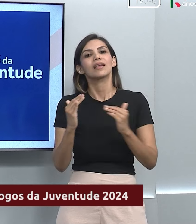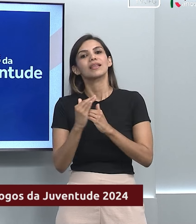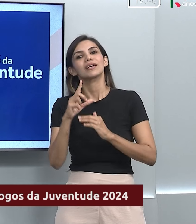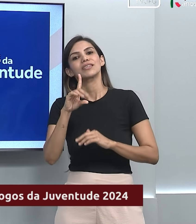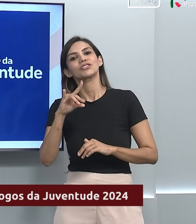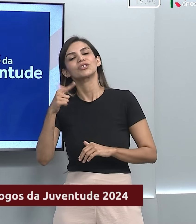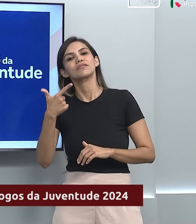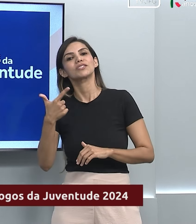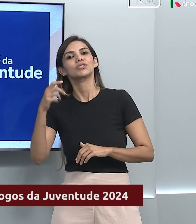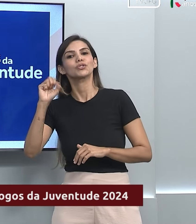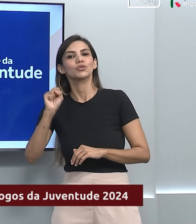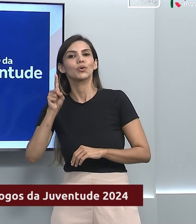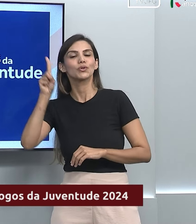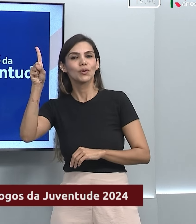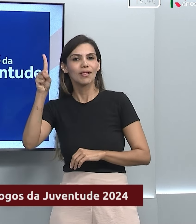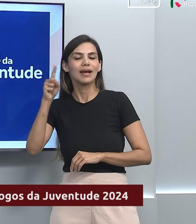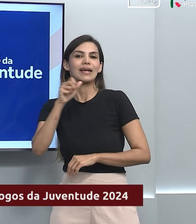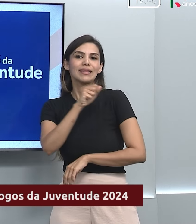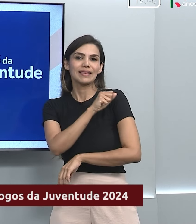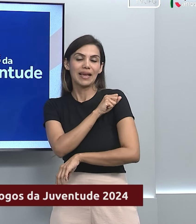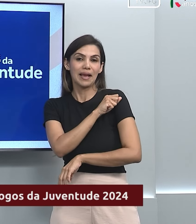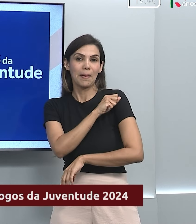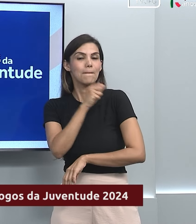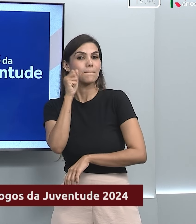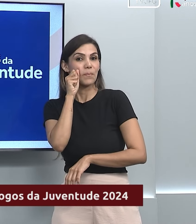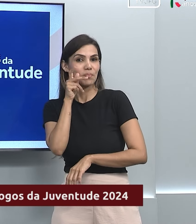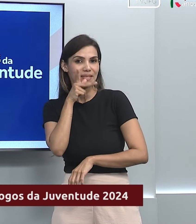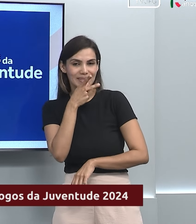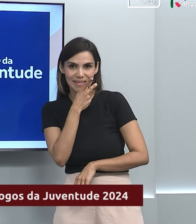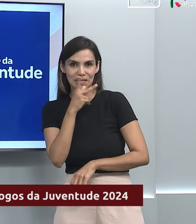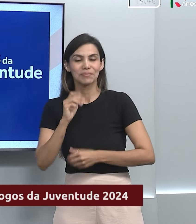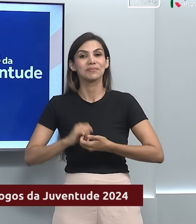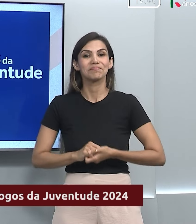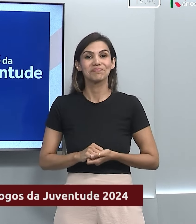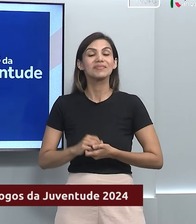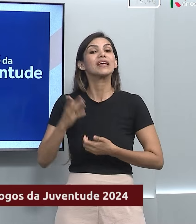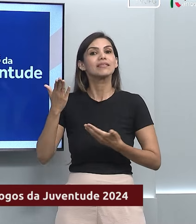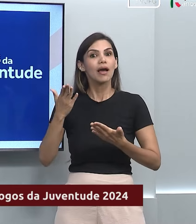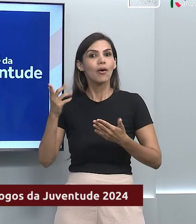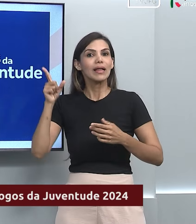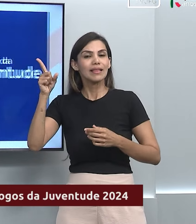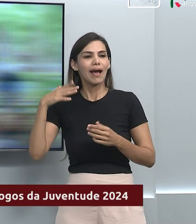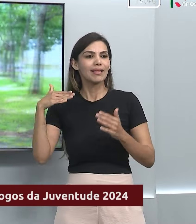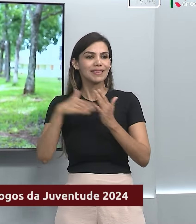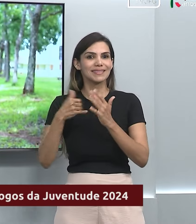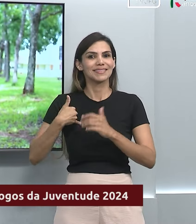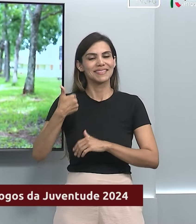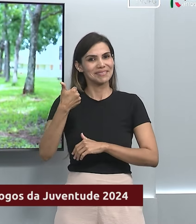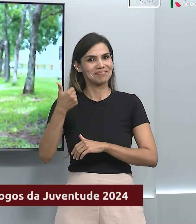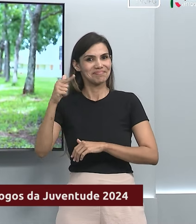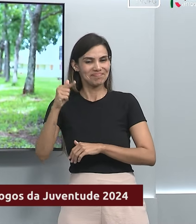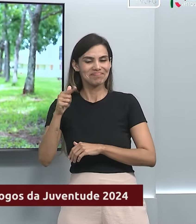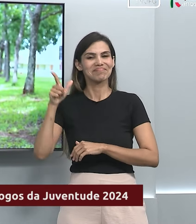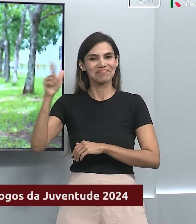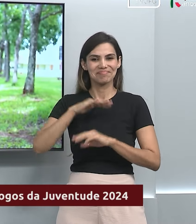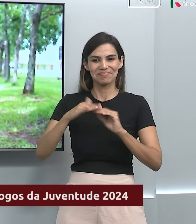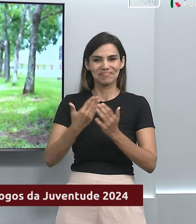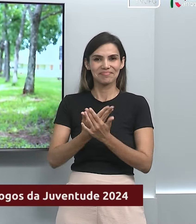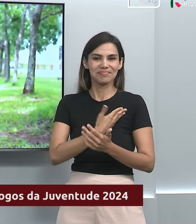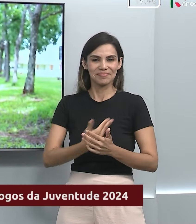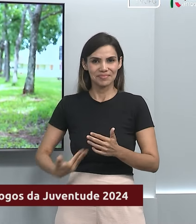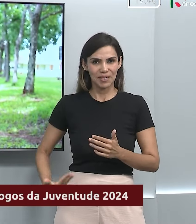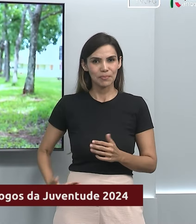Pessoa, capital paraibana. Essa competição reúne os melhores atletas de até 17 anos, oriundos de escolas públicas e